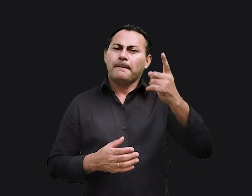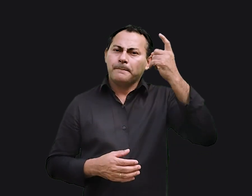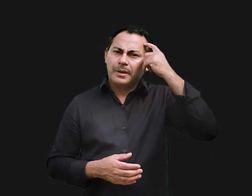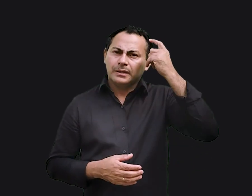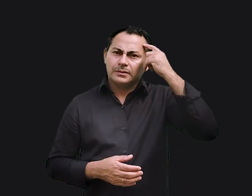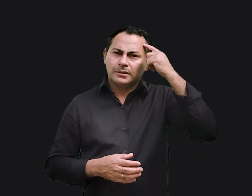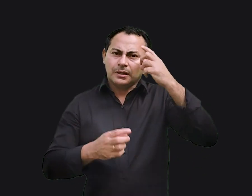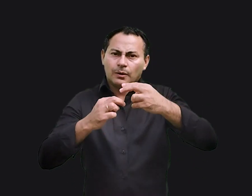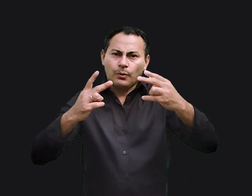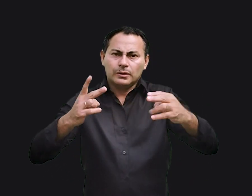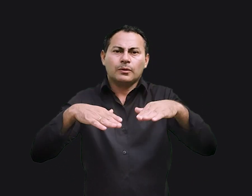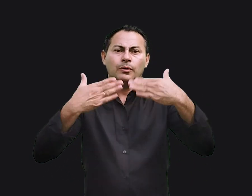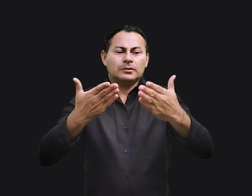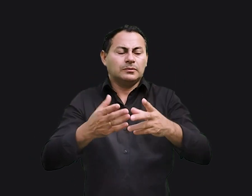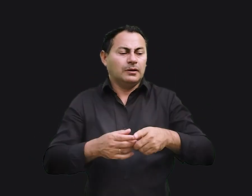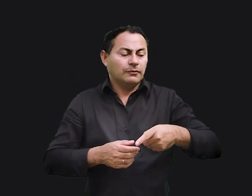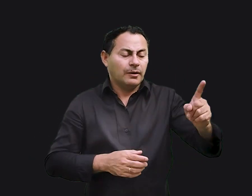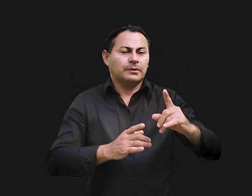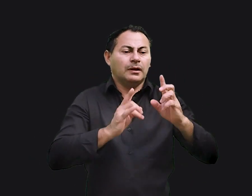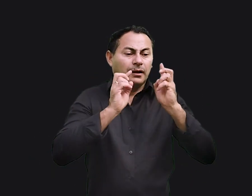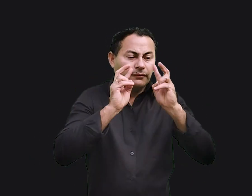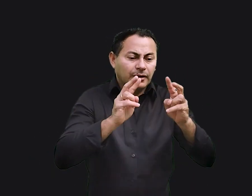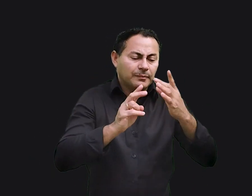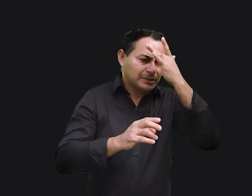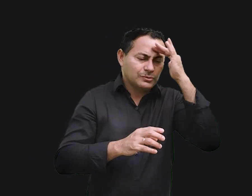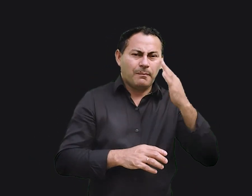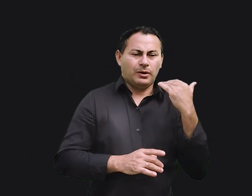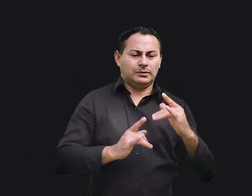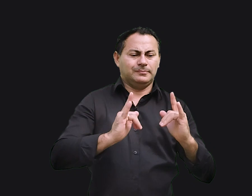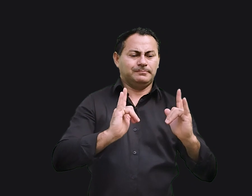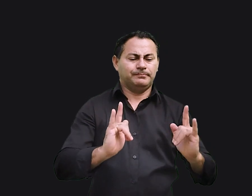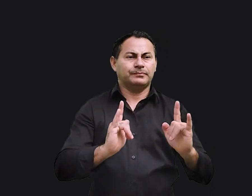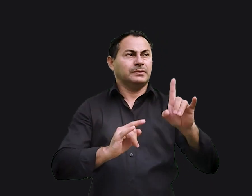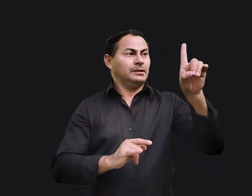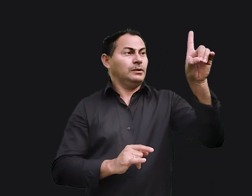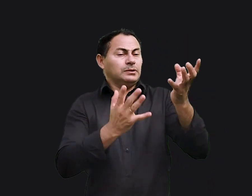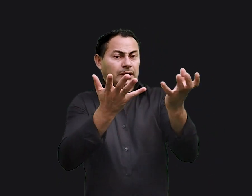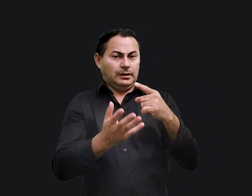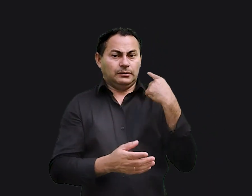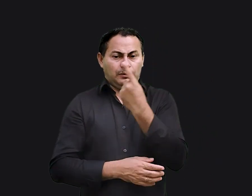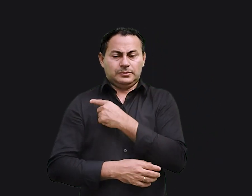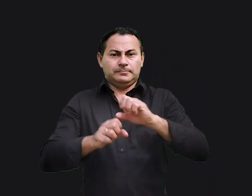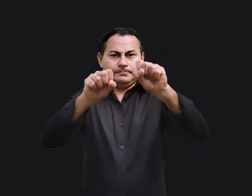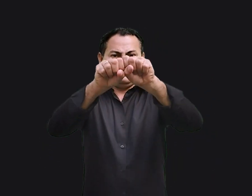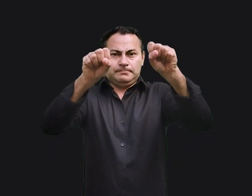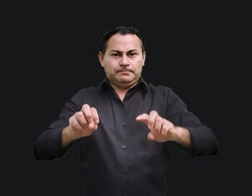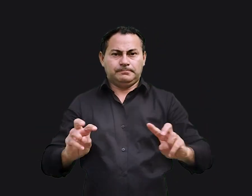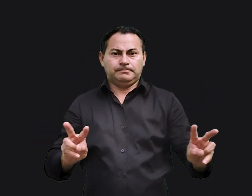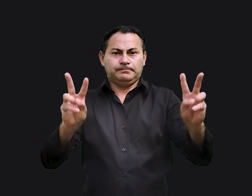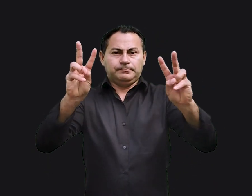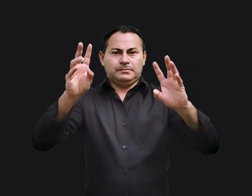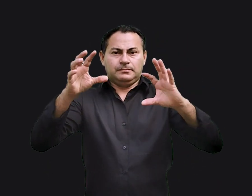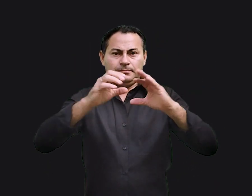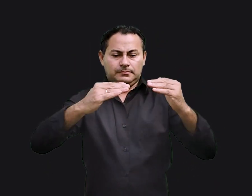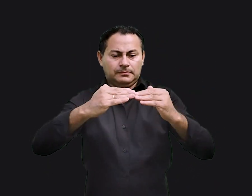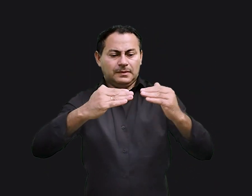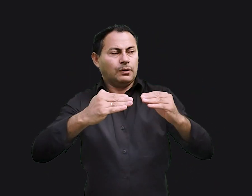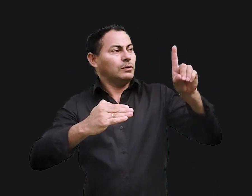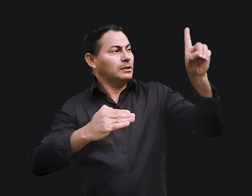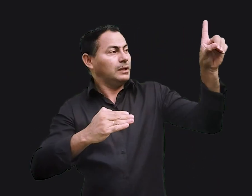pensamos nessas coisas quando vamos a um velório. Deus quer que o nosso sistema de valores esteja alinhado com o dele